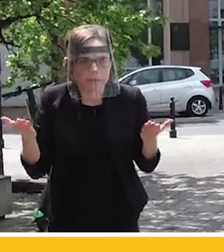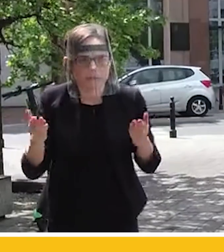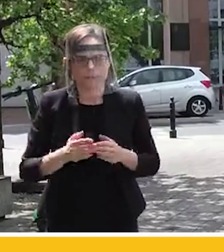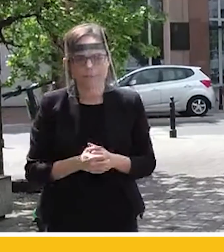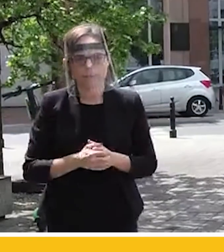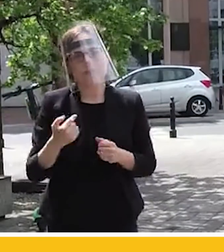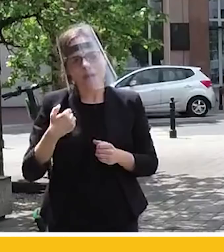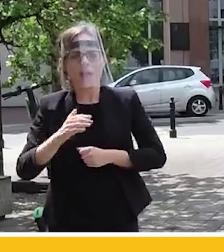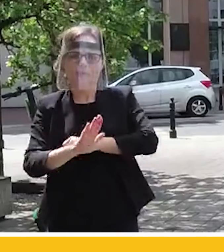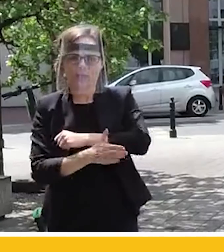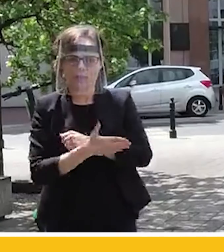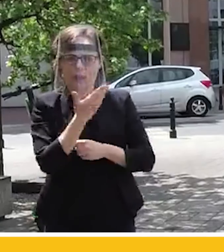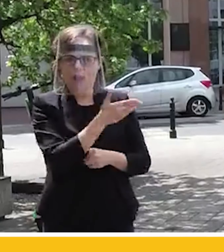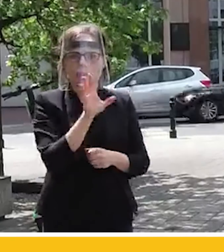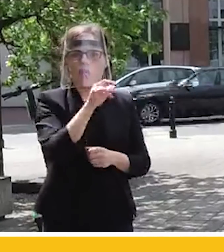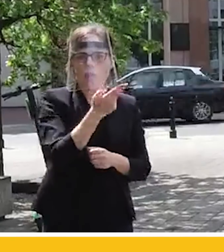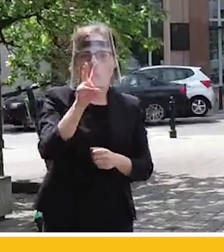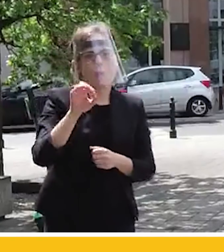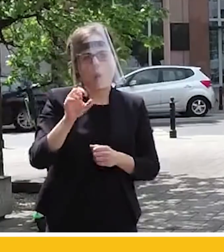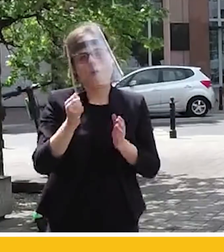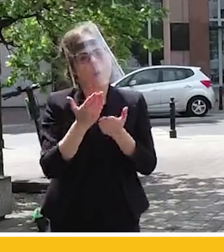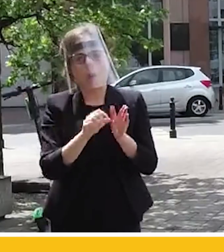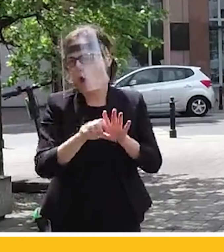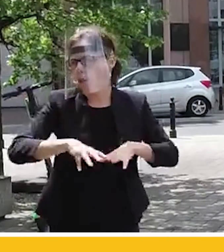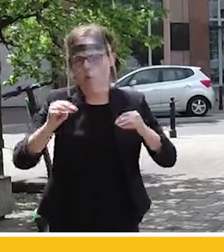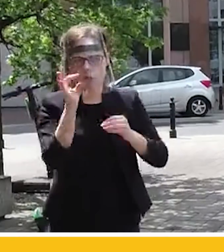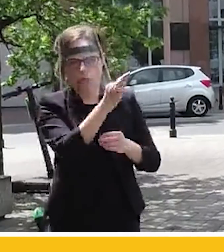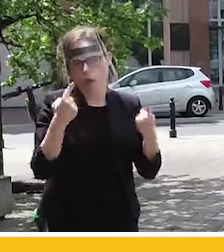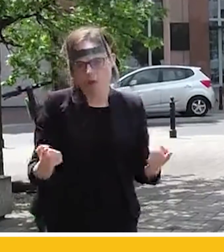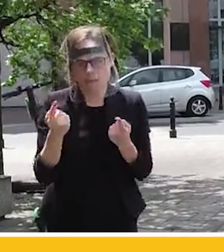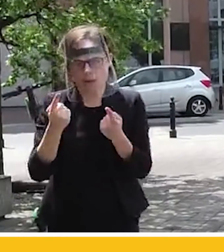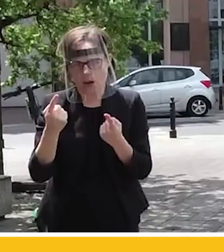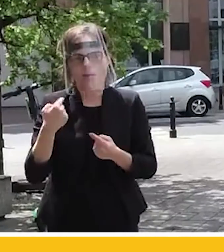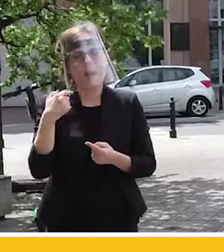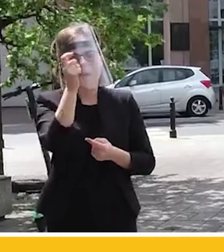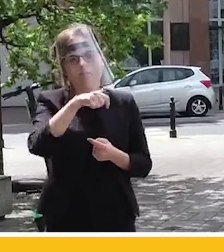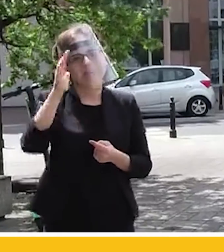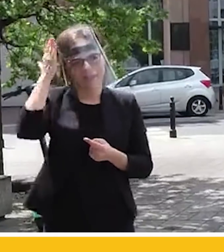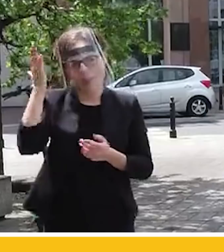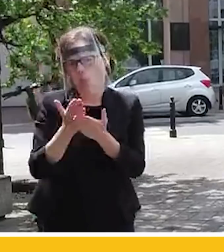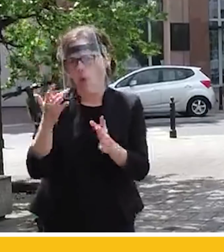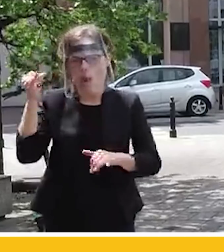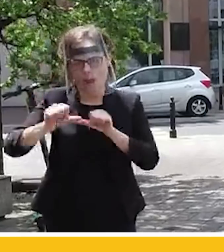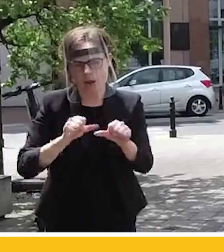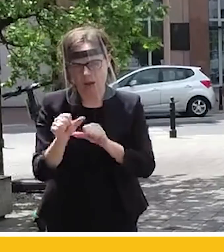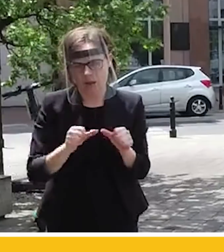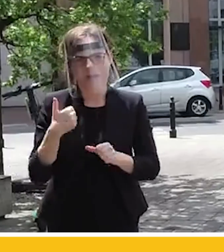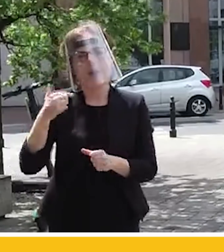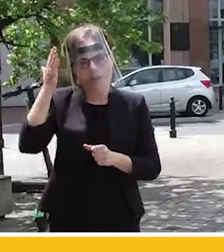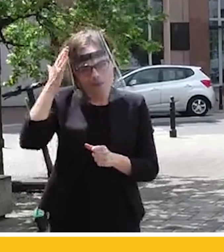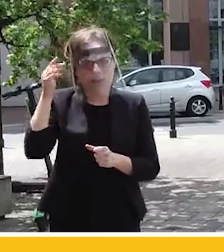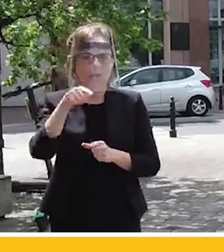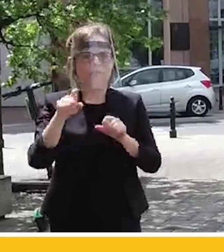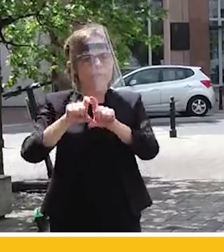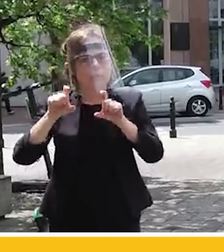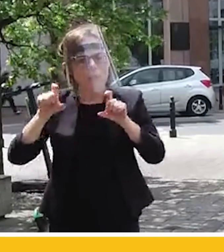Wspieram Szymona Hołownię od początku jego kampanii. Bo ja go znam od wielu lat. I wiem, że do takich placówek